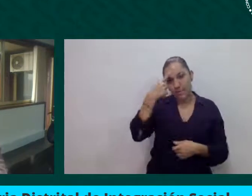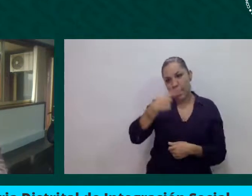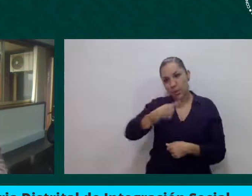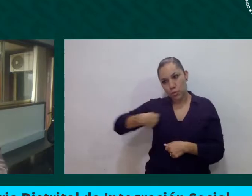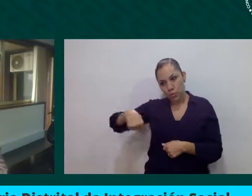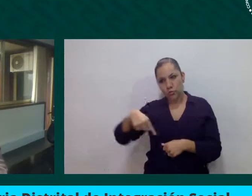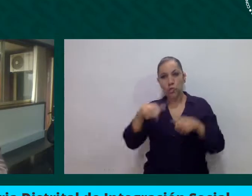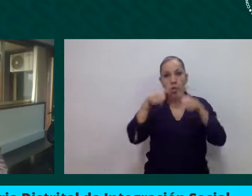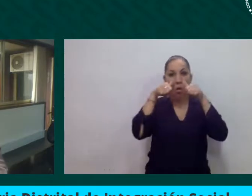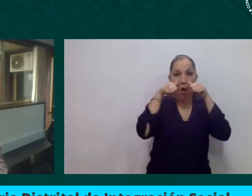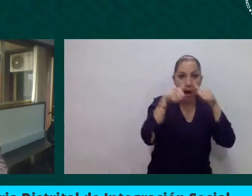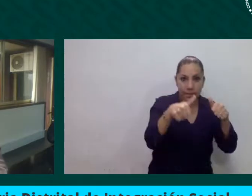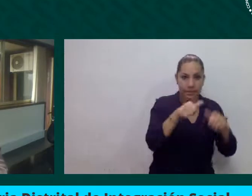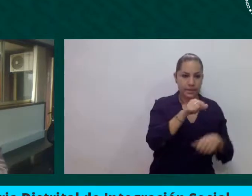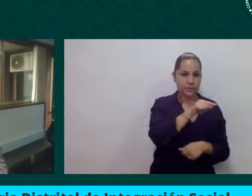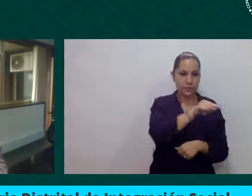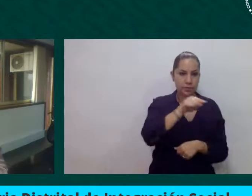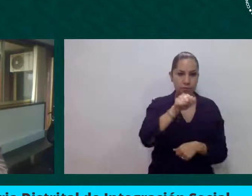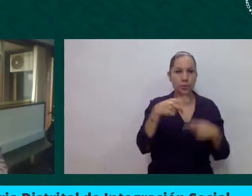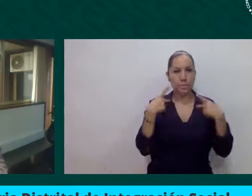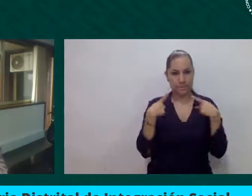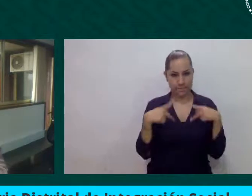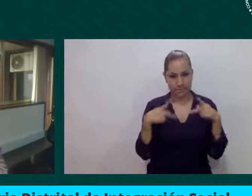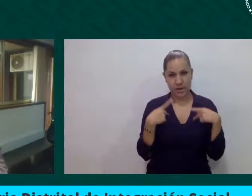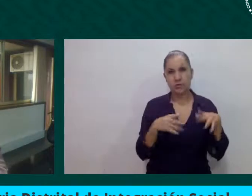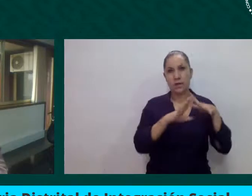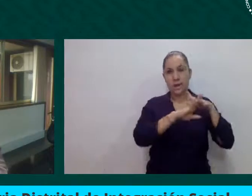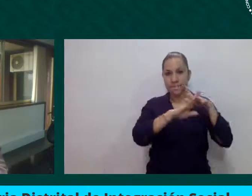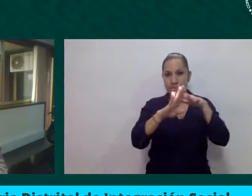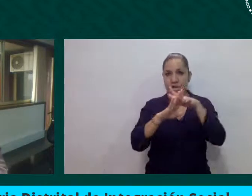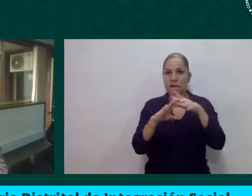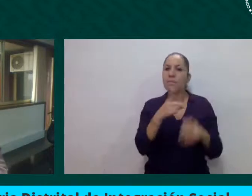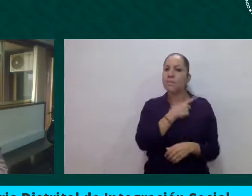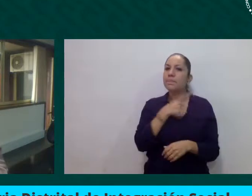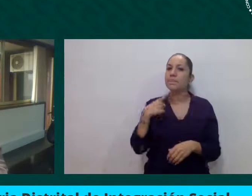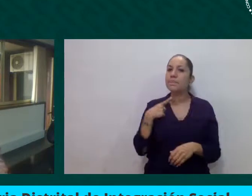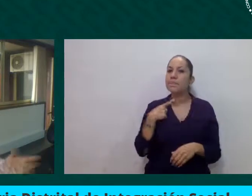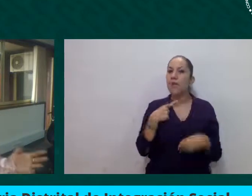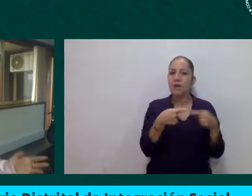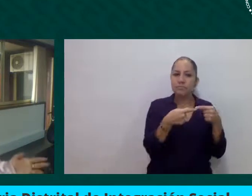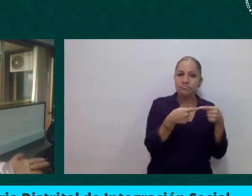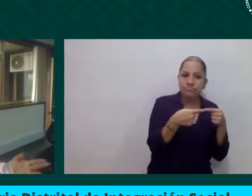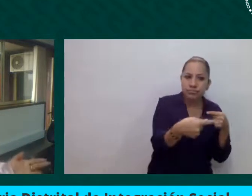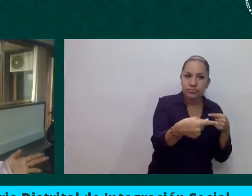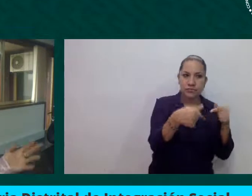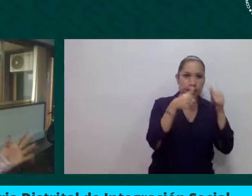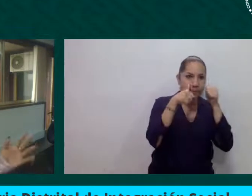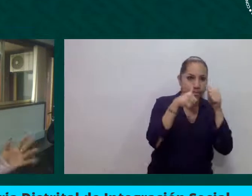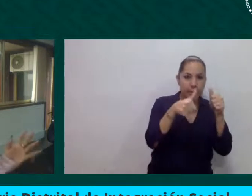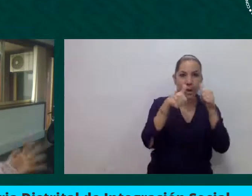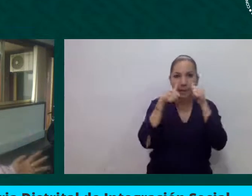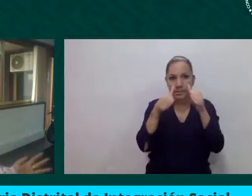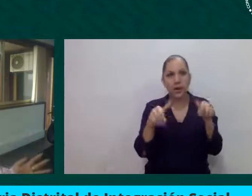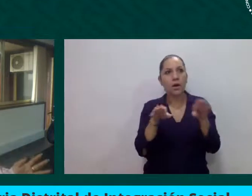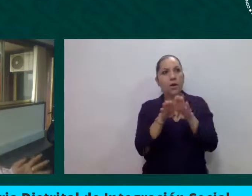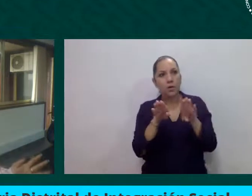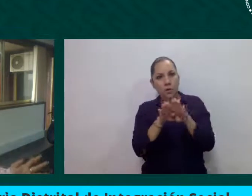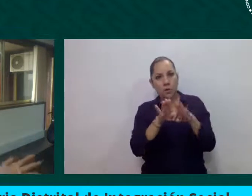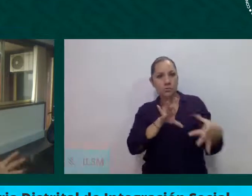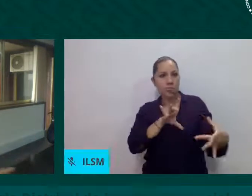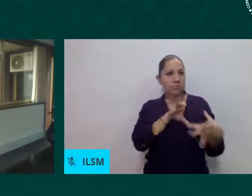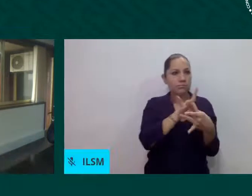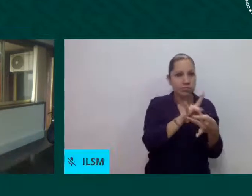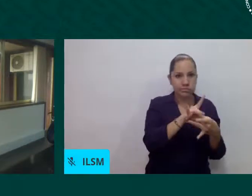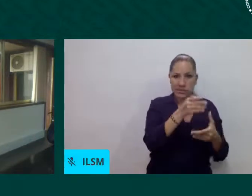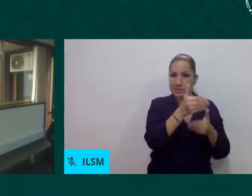respuestas sociales desde el distrito para poder asumir este nuevo reto. Pero la pandemia es una gran oportunidad